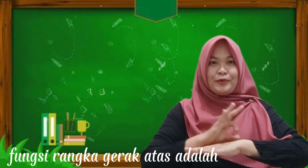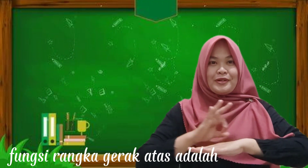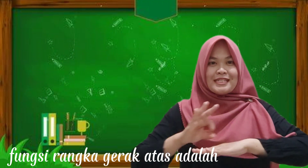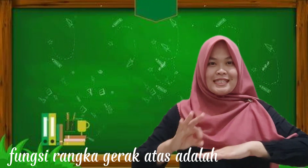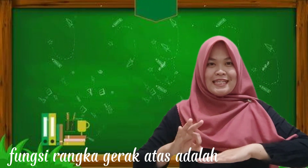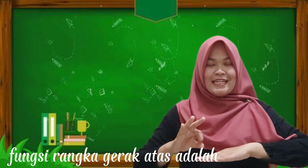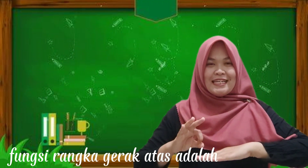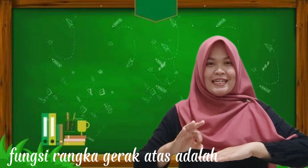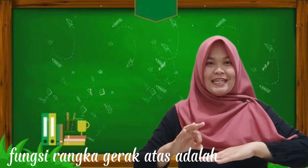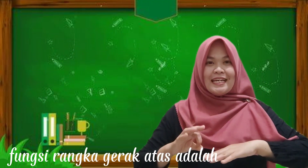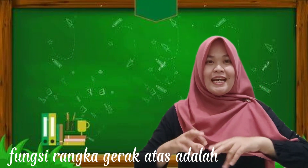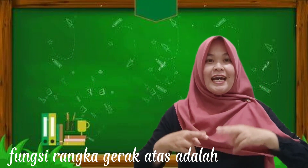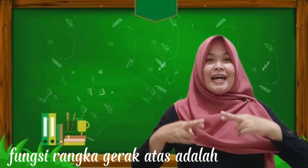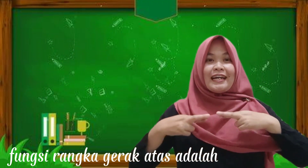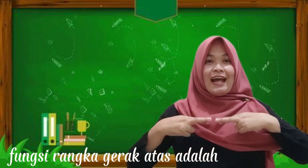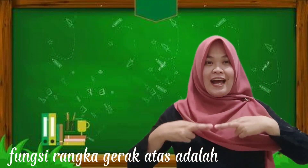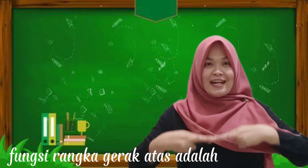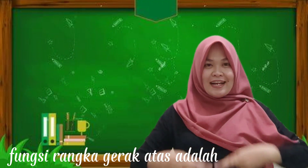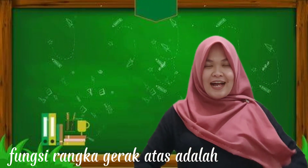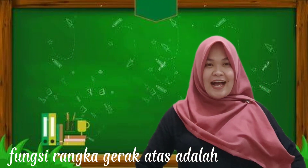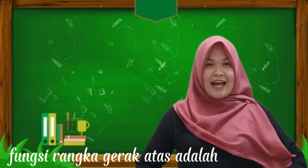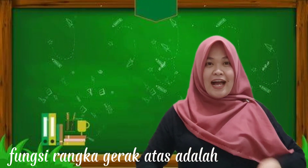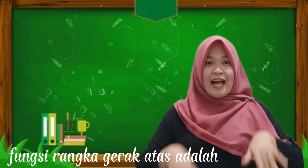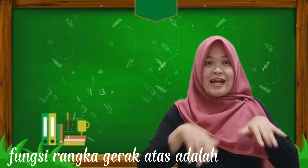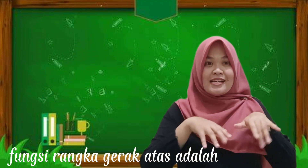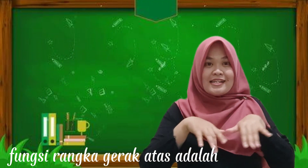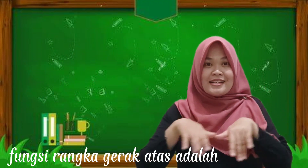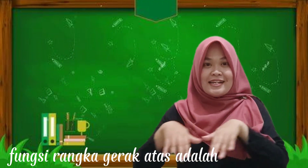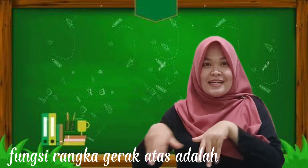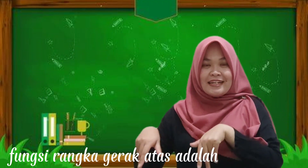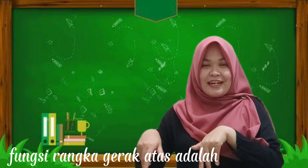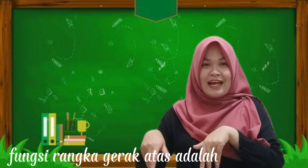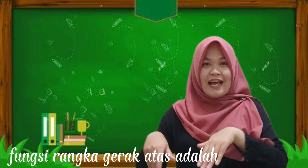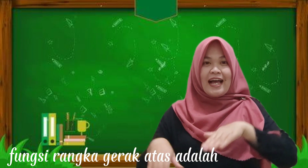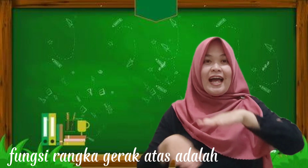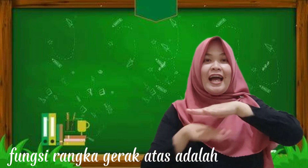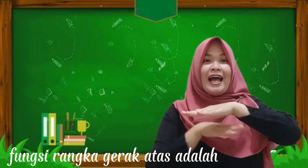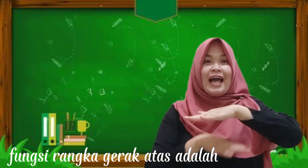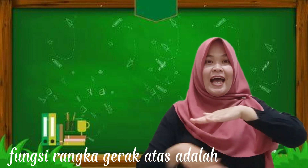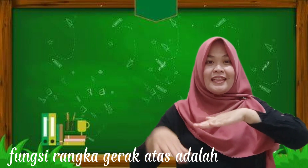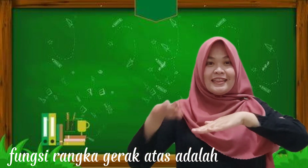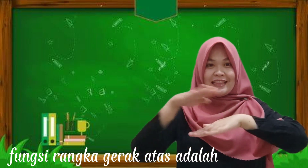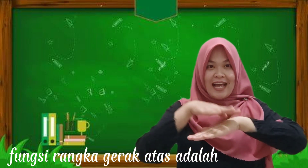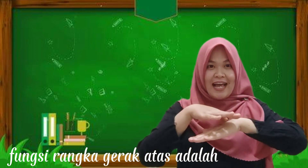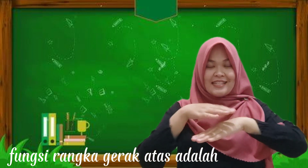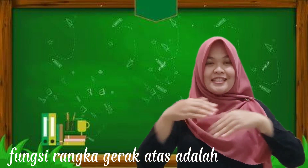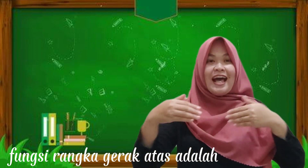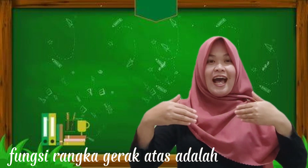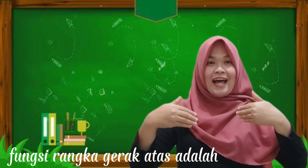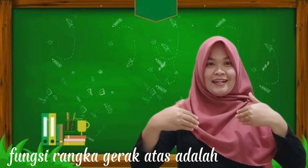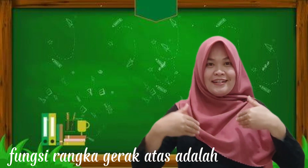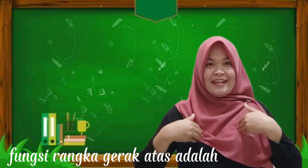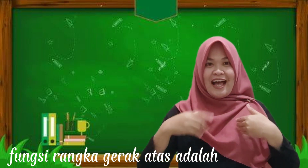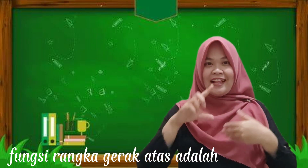Fungsi rangka gerak atas adalah